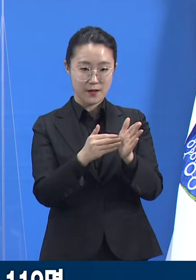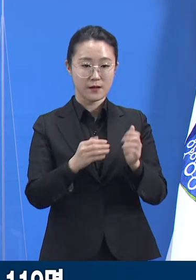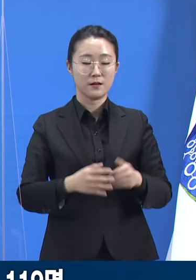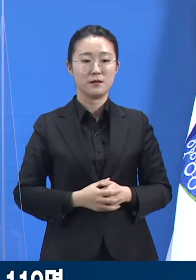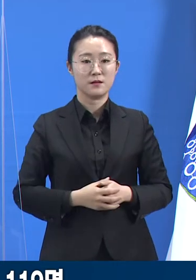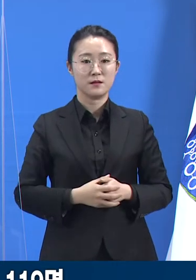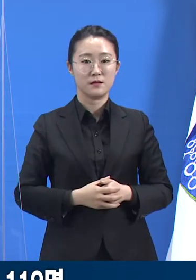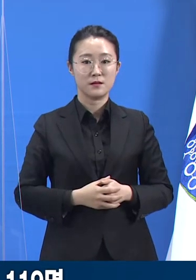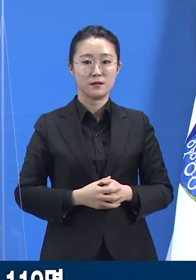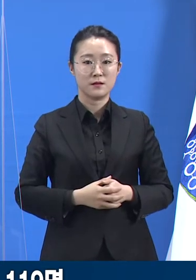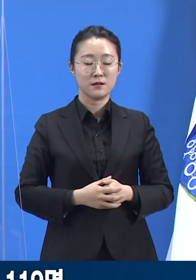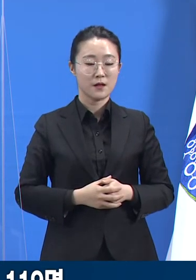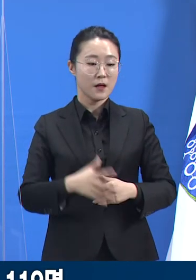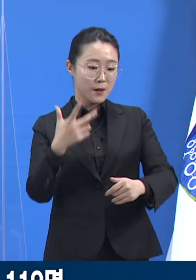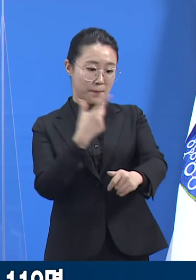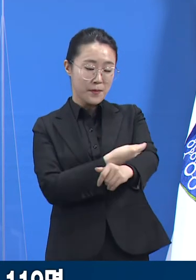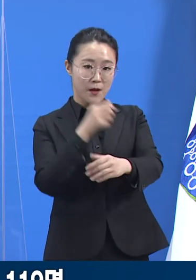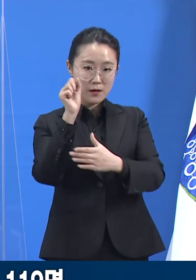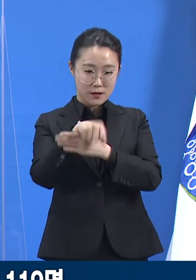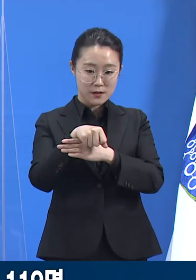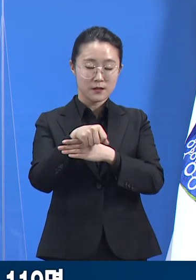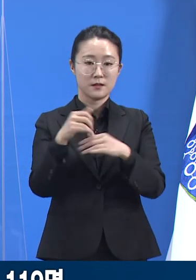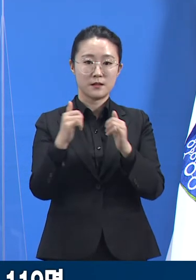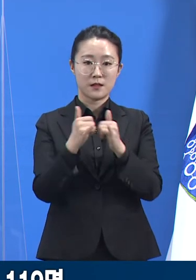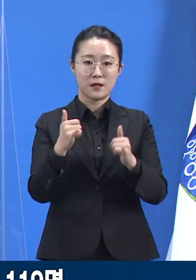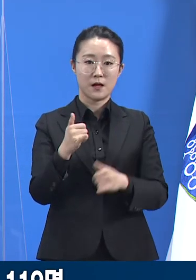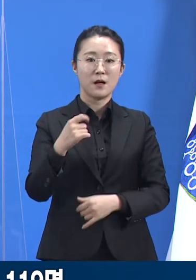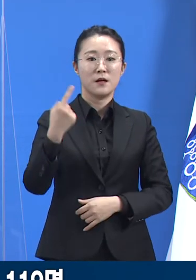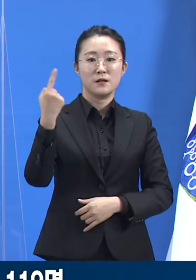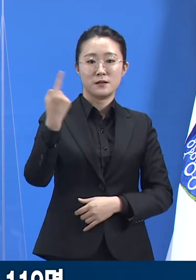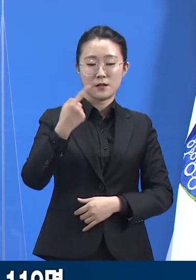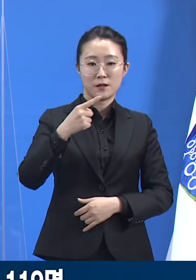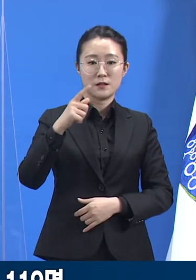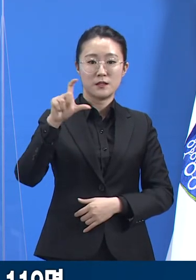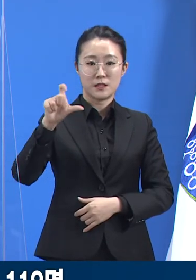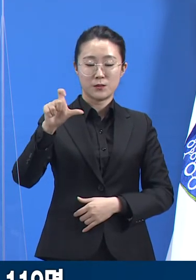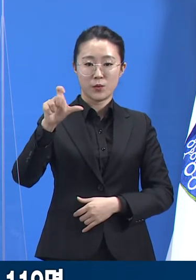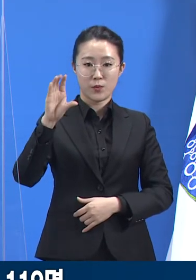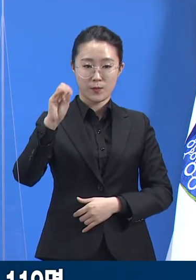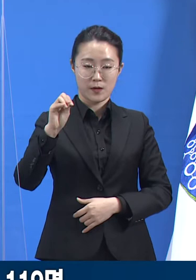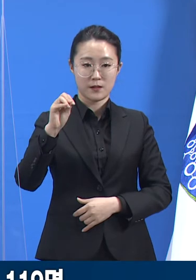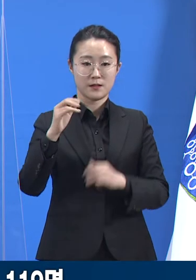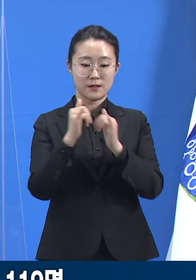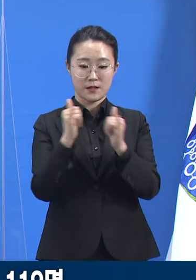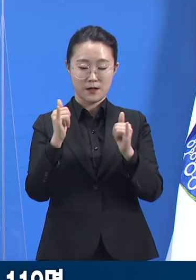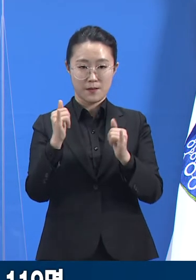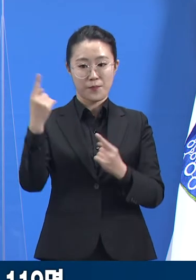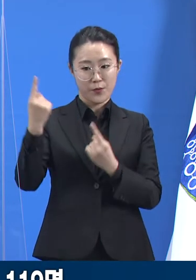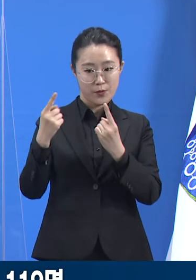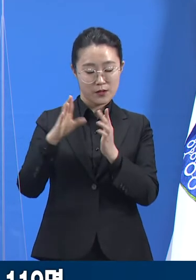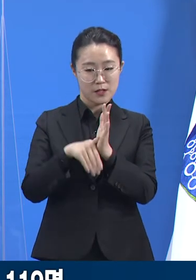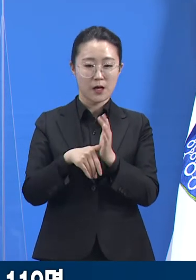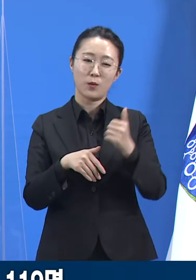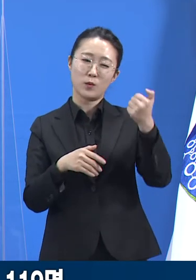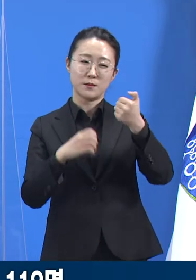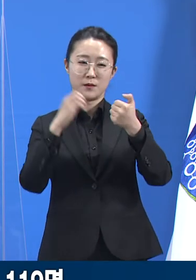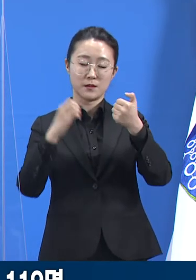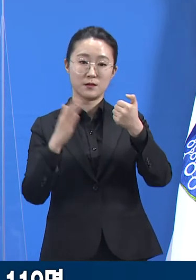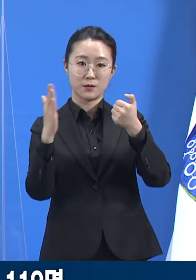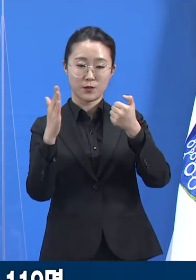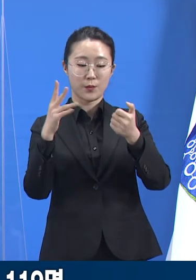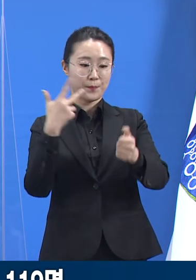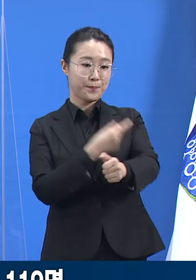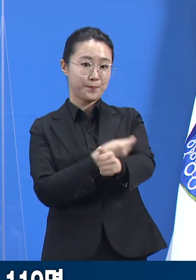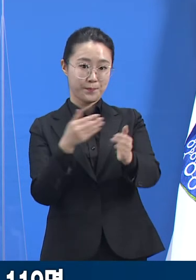동의자 15만 1,855명 대비 56.1%입니다. 세부적으로는